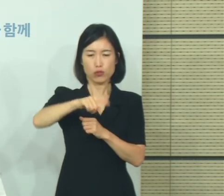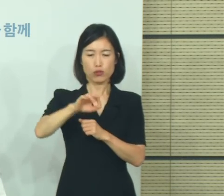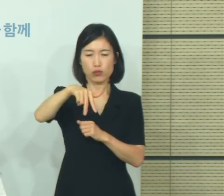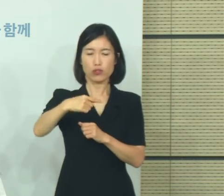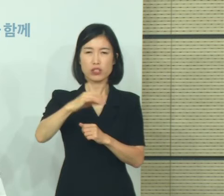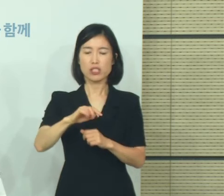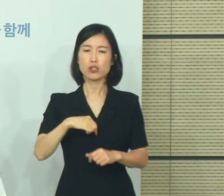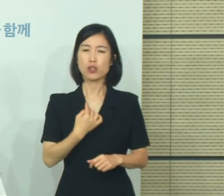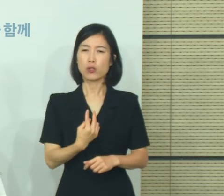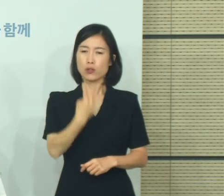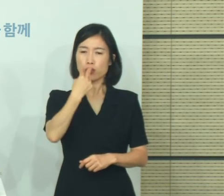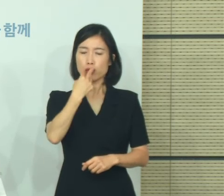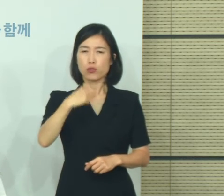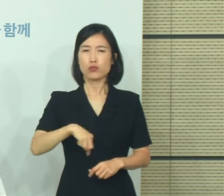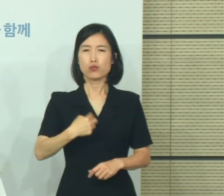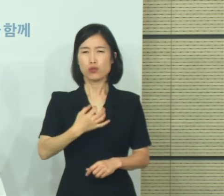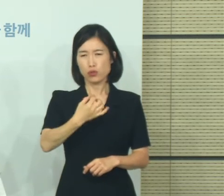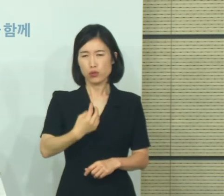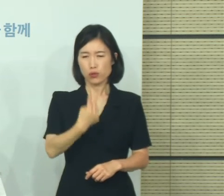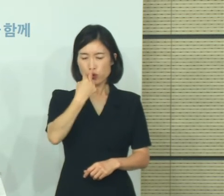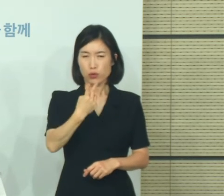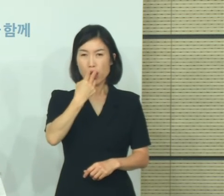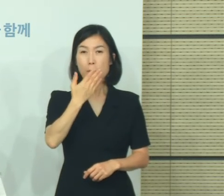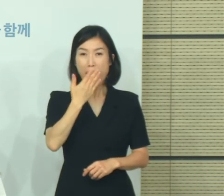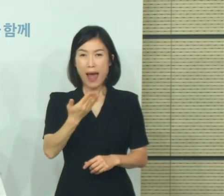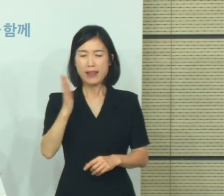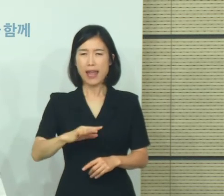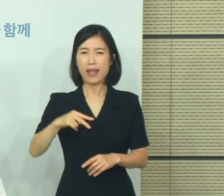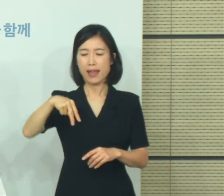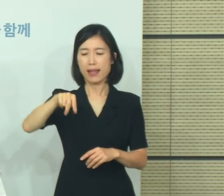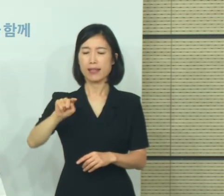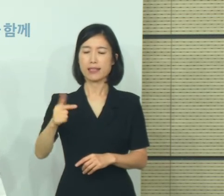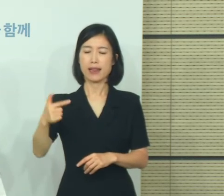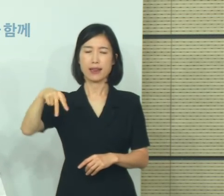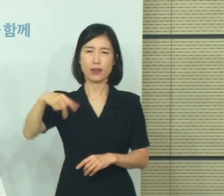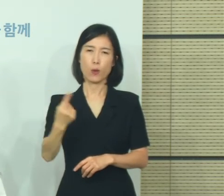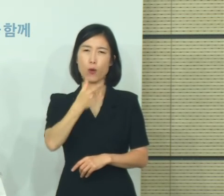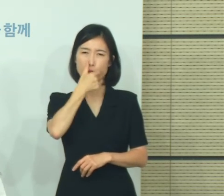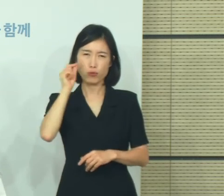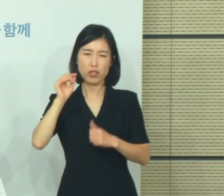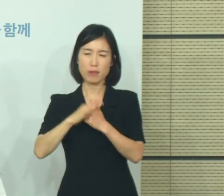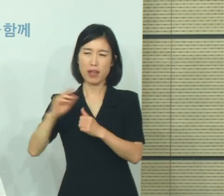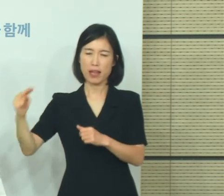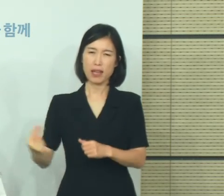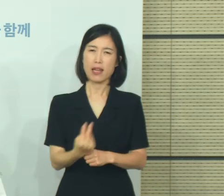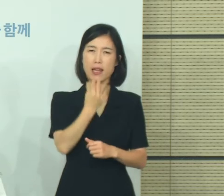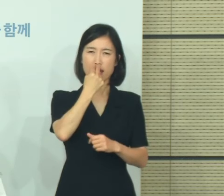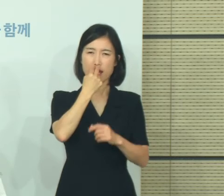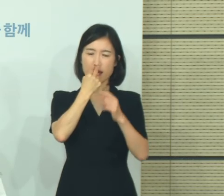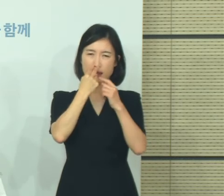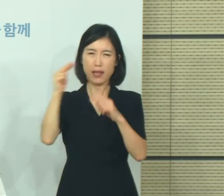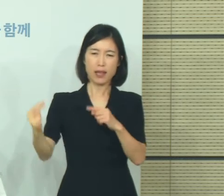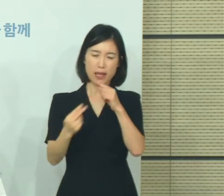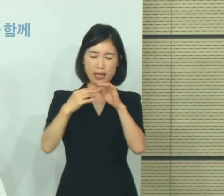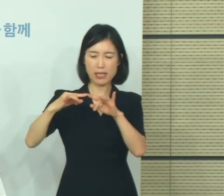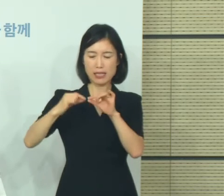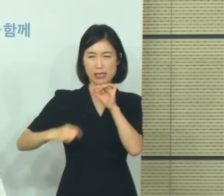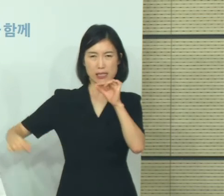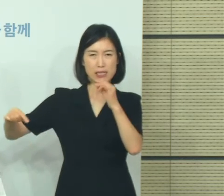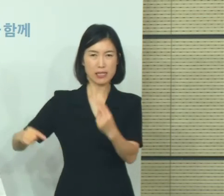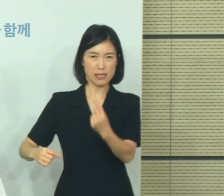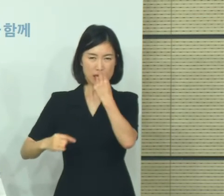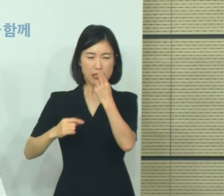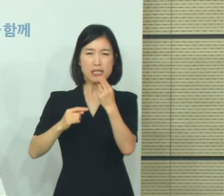혈액의 산소포화도가 낮아서 산소를 예부해서 투입해 주는 그러한 경우를 우리가